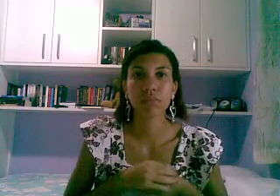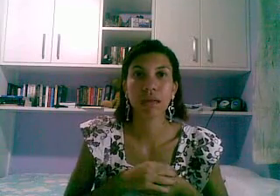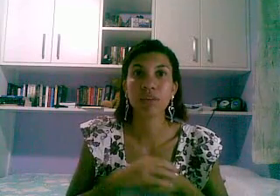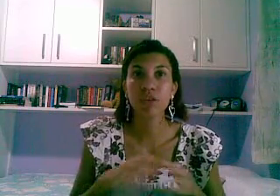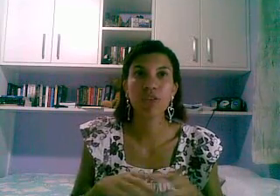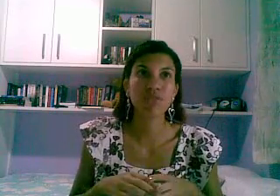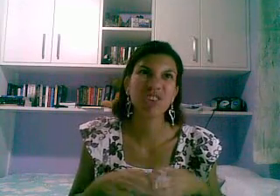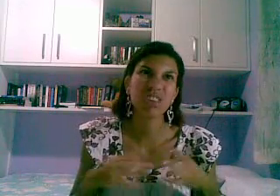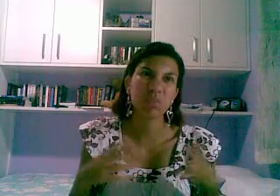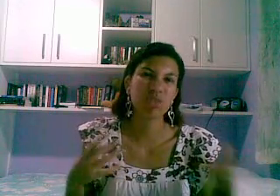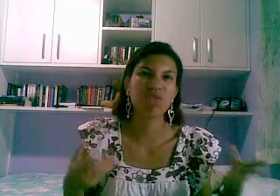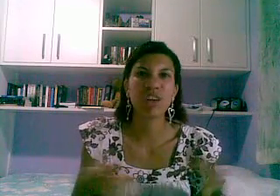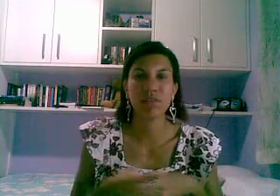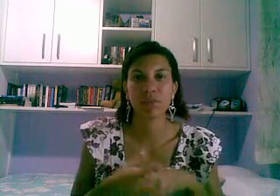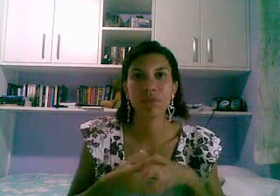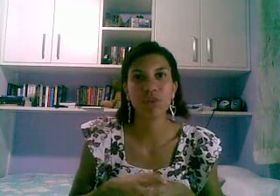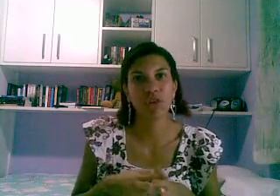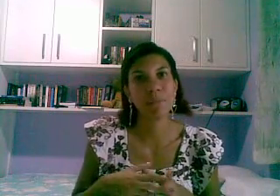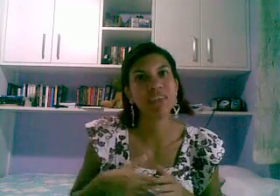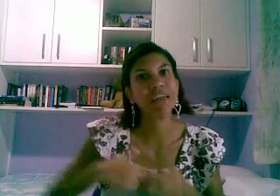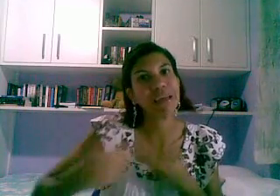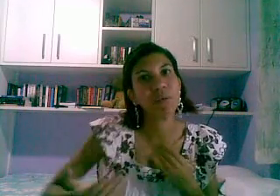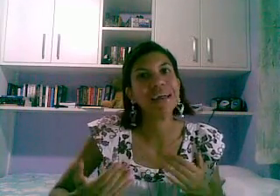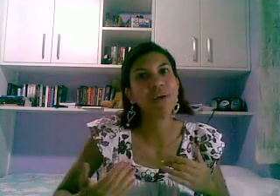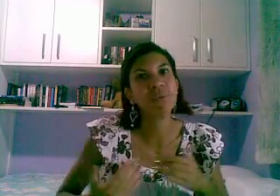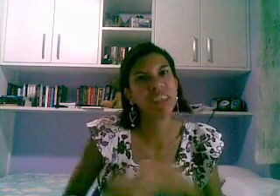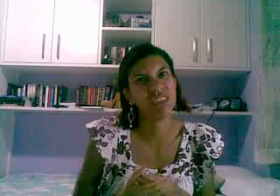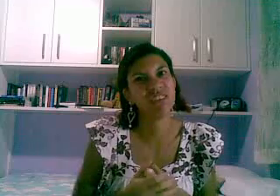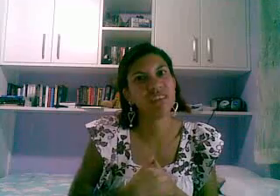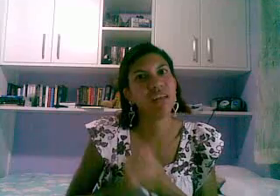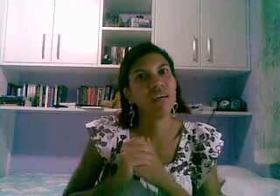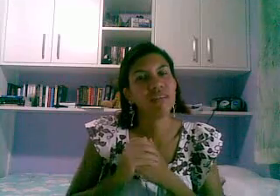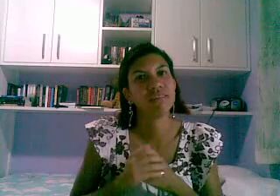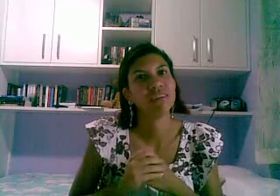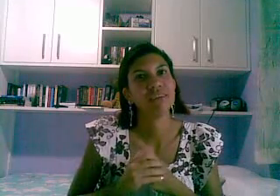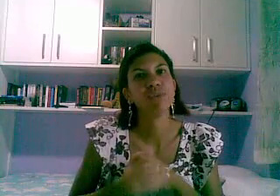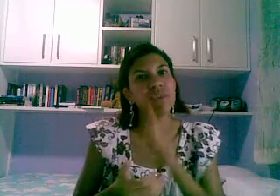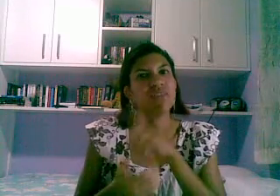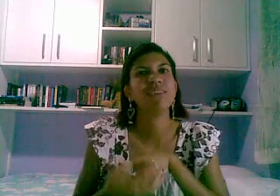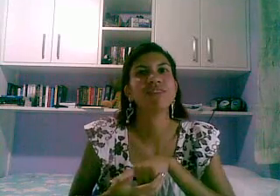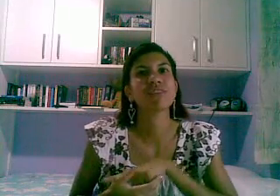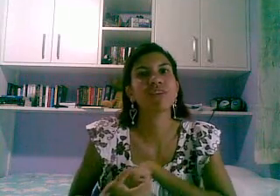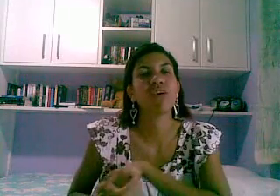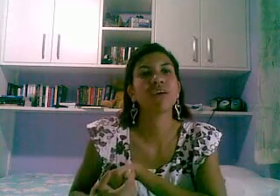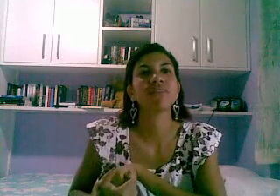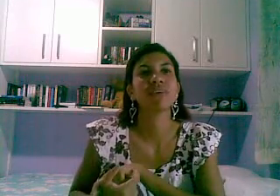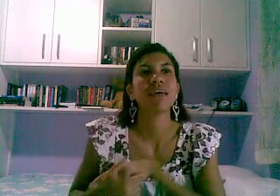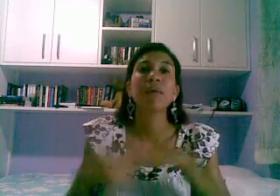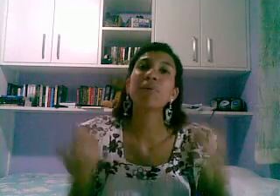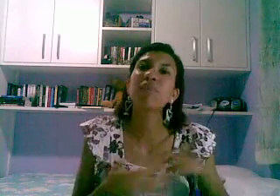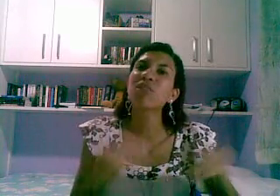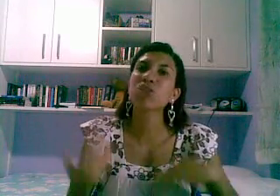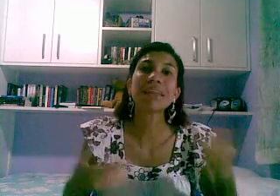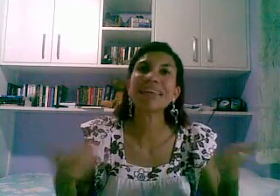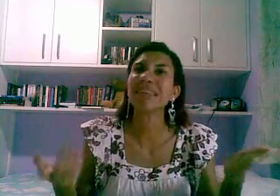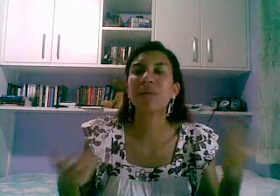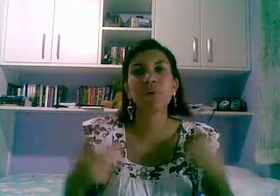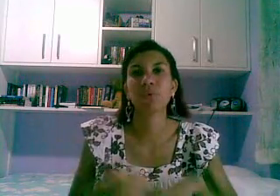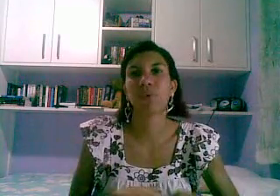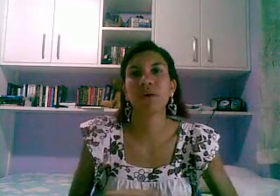aí só se eu dividisse muitos livros mas eu acho que mais legal ganhar um kit né do que um livro só porque um livro só tem sempre no